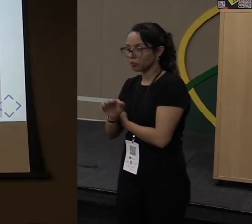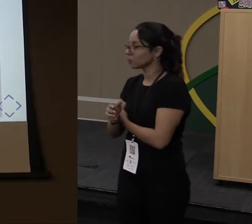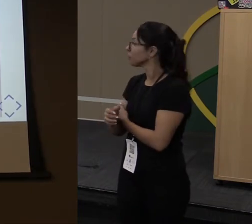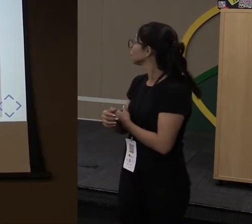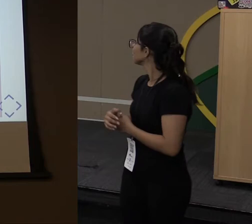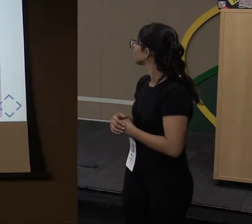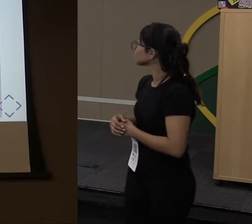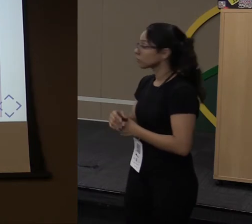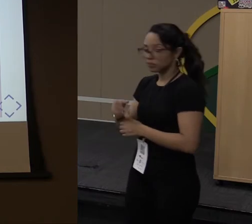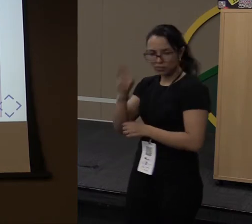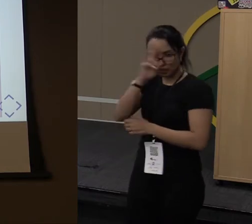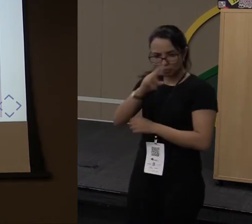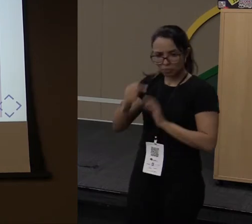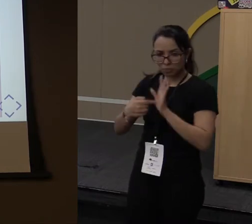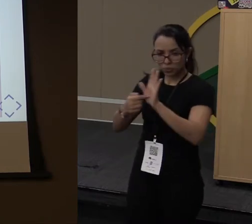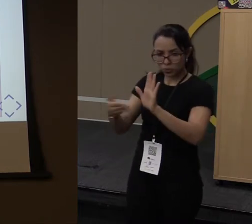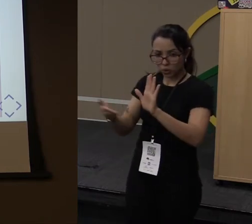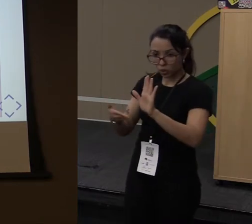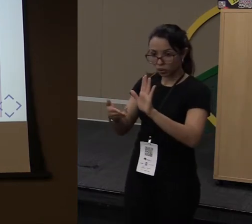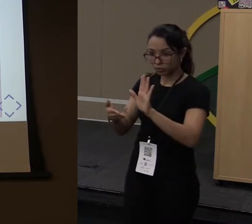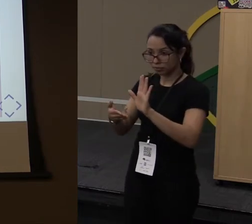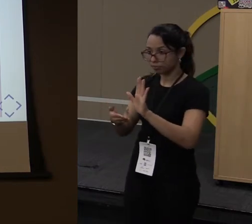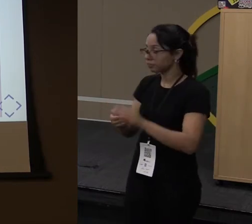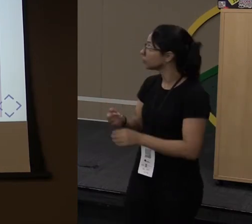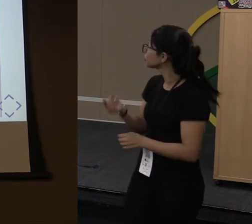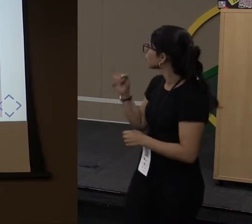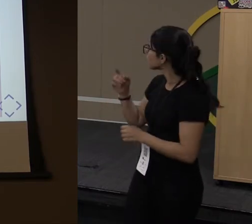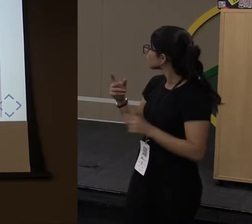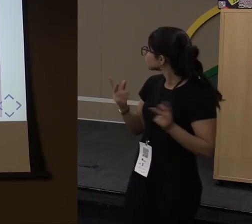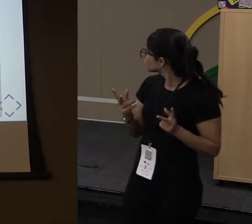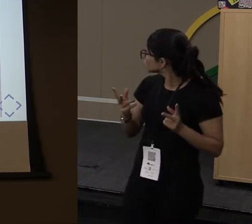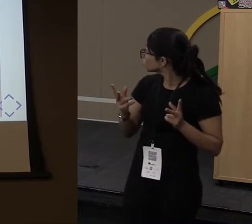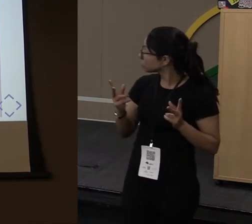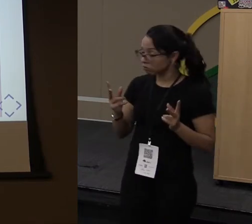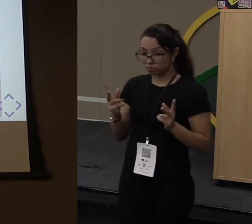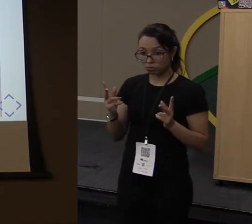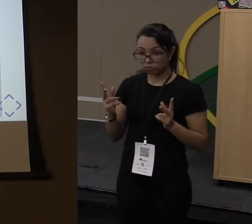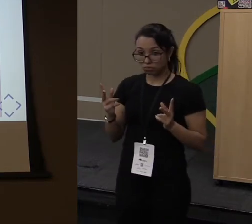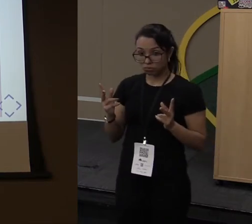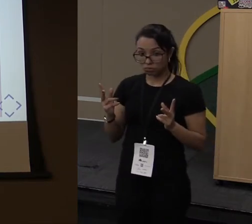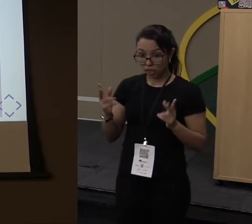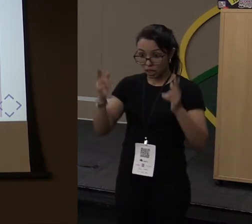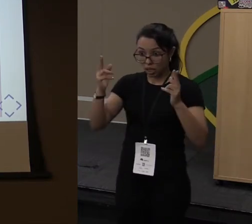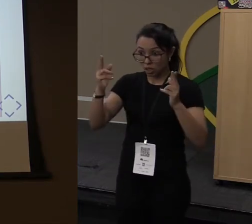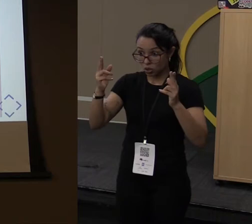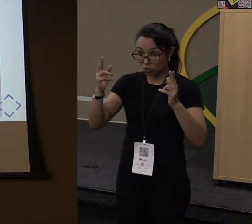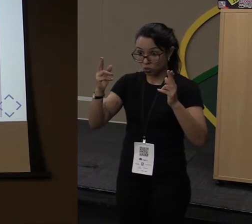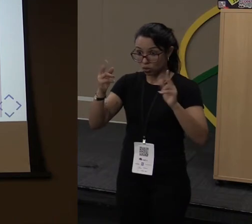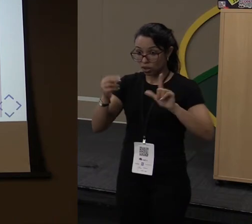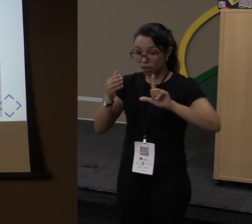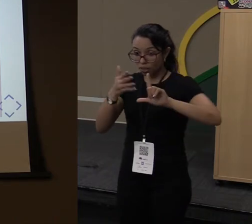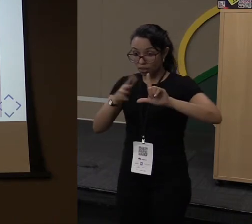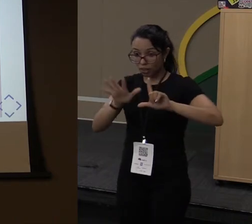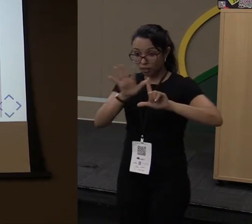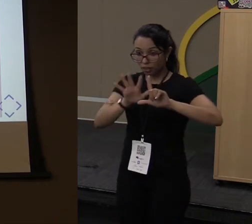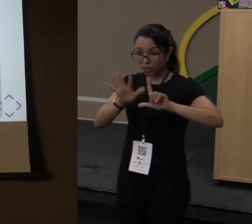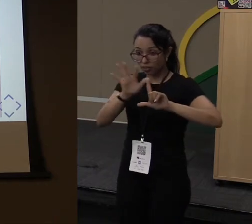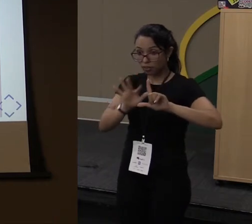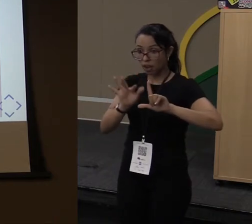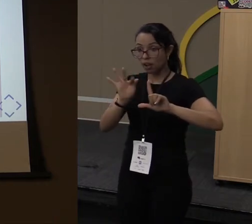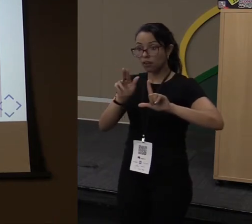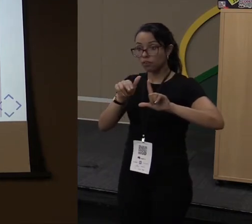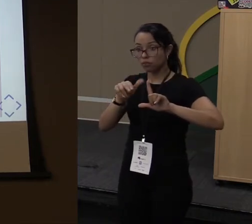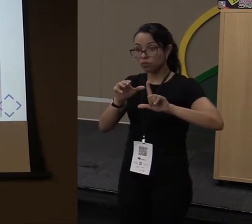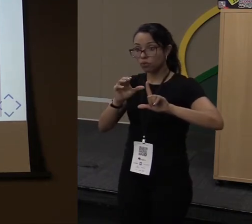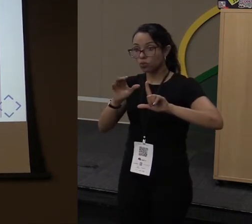Basicamente, esse é um trecho da interface Function. Então, eu tenho aqui o arroba Function